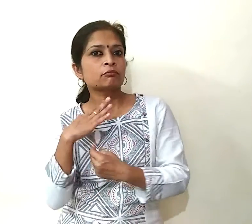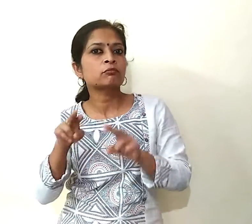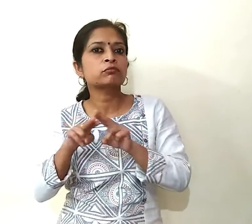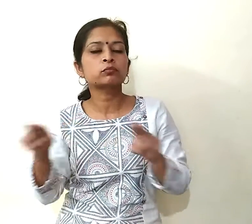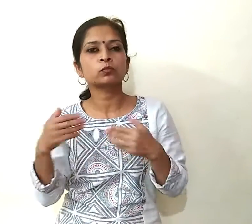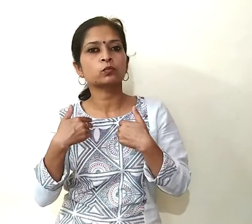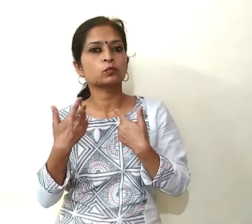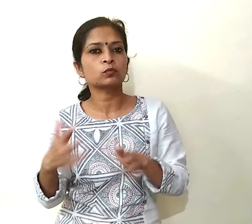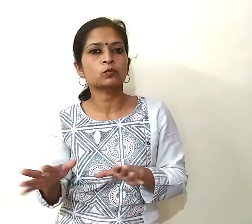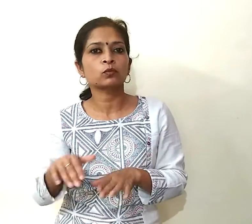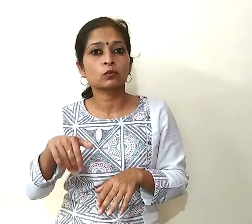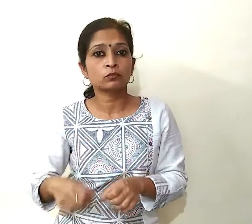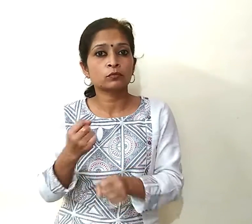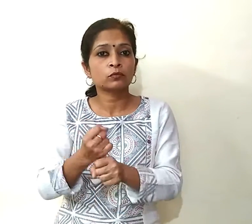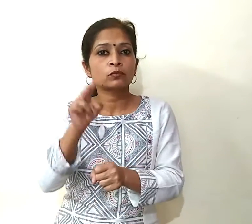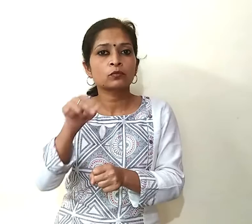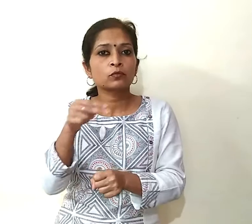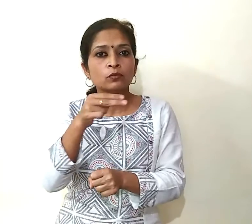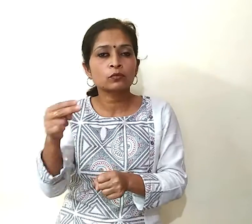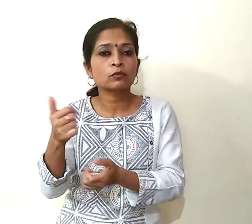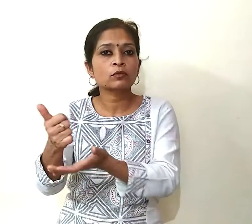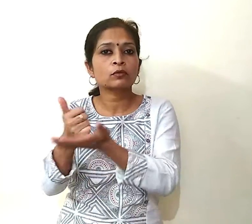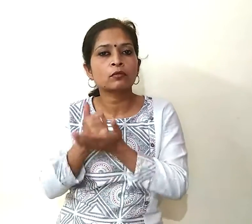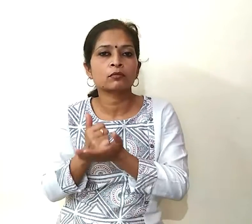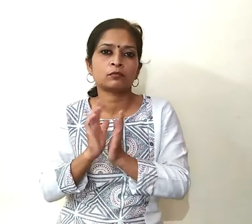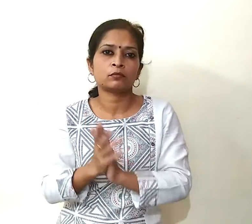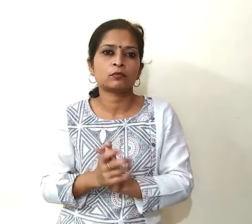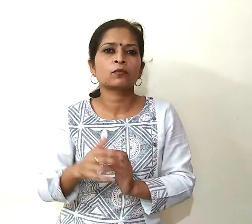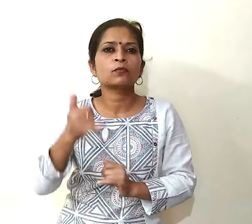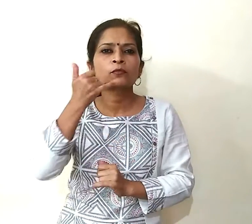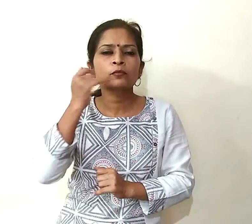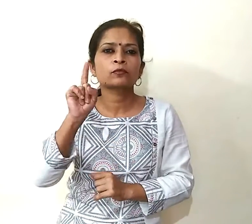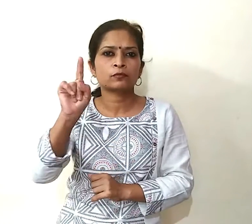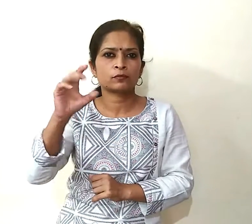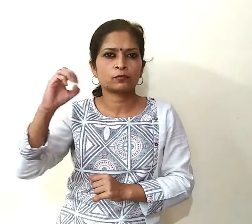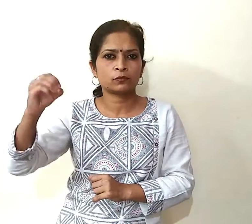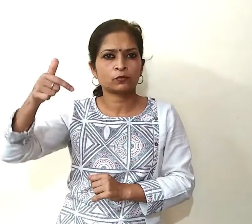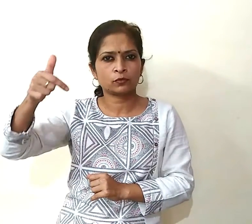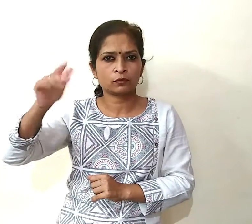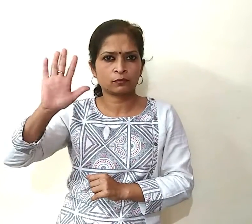चपेट में हैं और किसी सरकारी अस्पताल की सहायता ले टॉल फ्री नंबर 1075